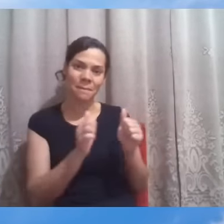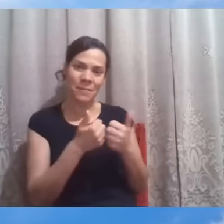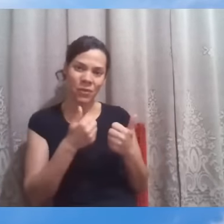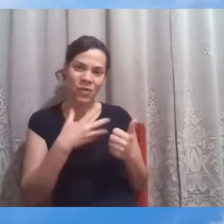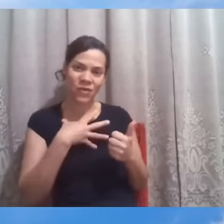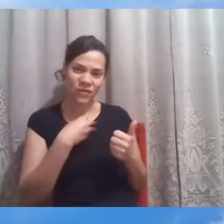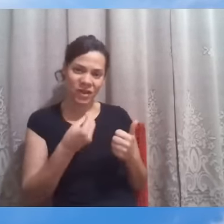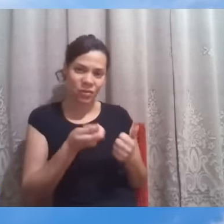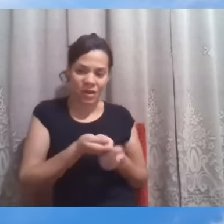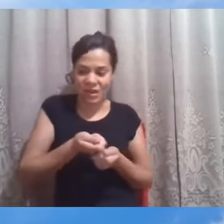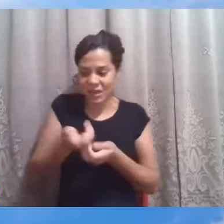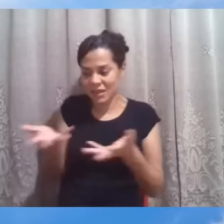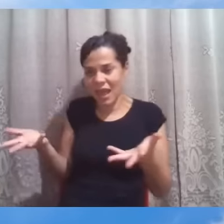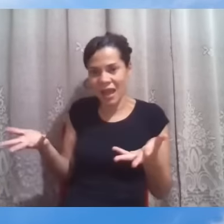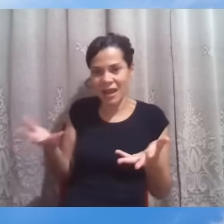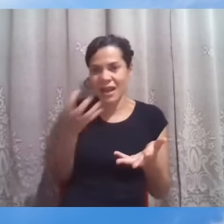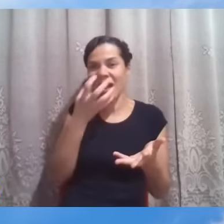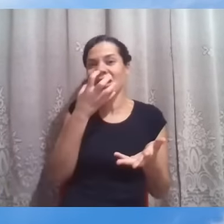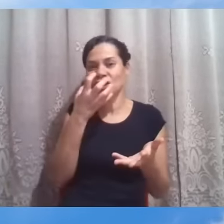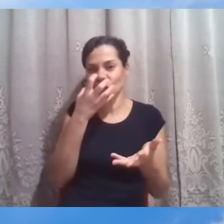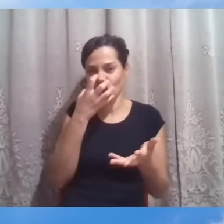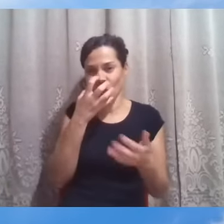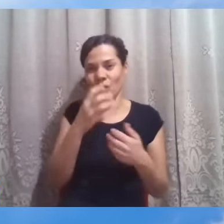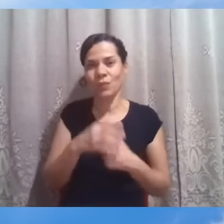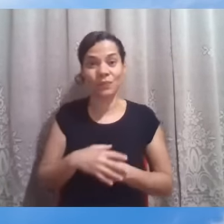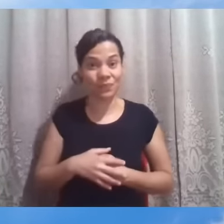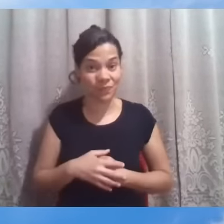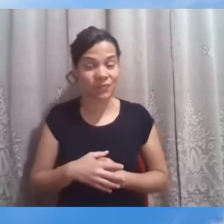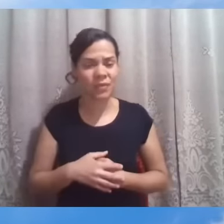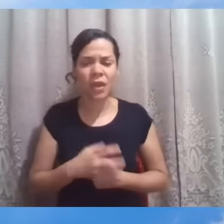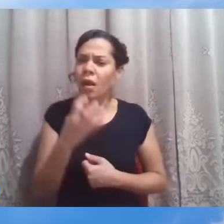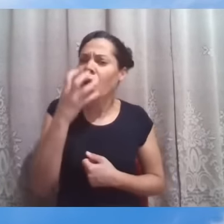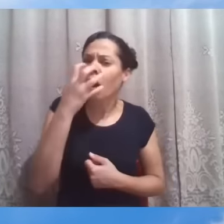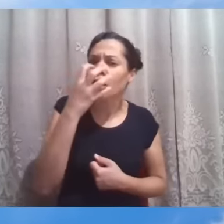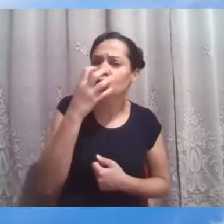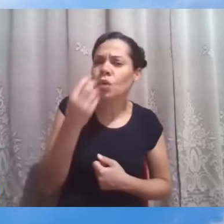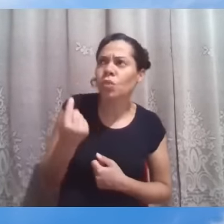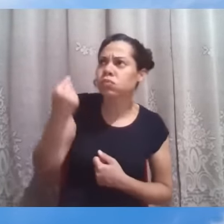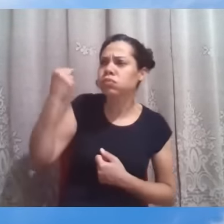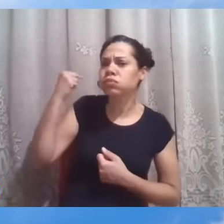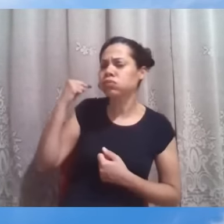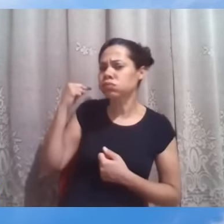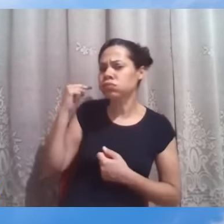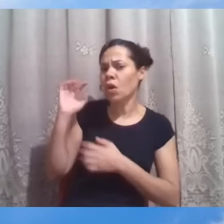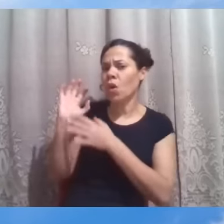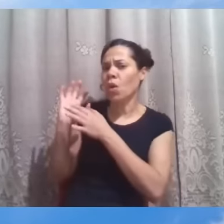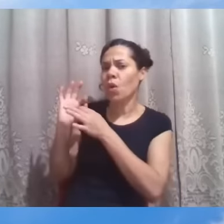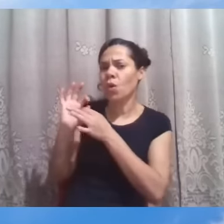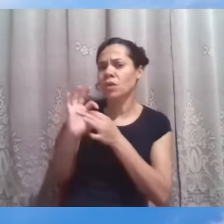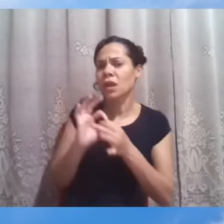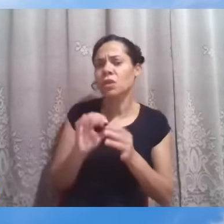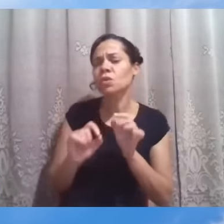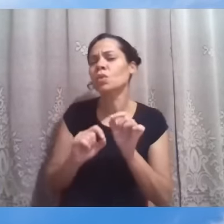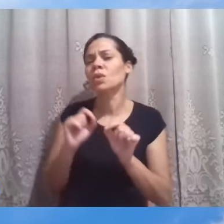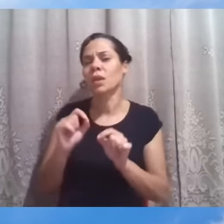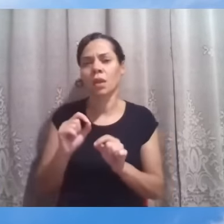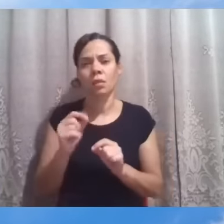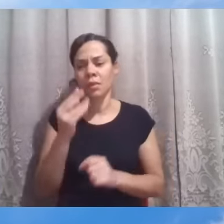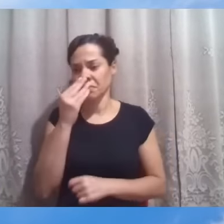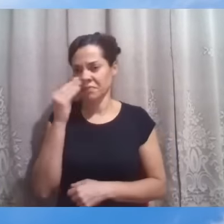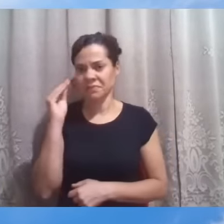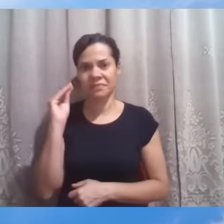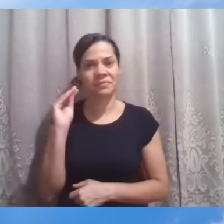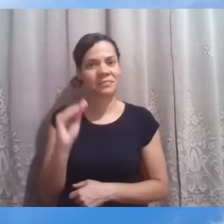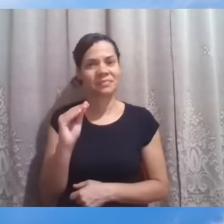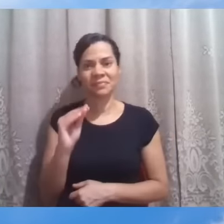Os cães, naquele contexto de Israel da época, eram tratados com profunda repulsa. Não